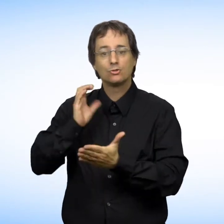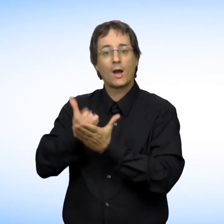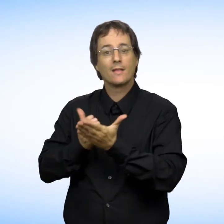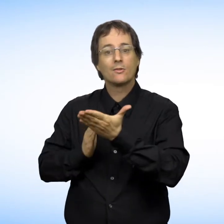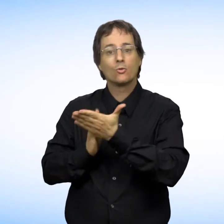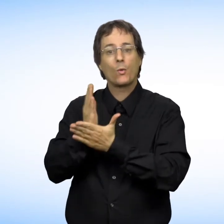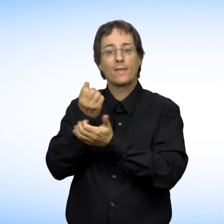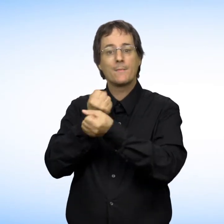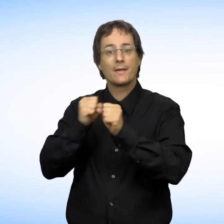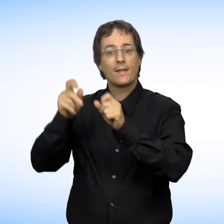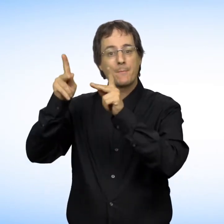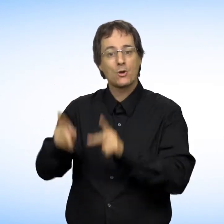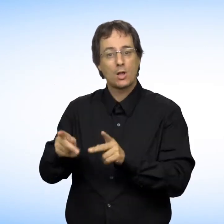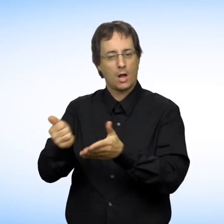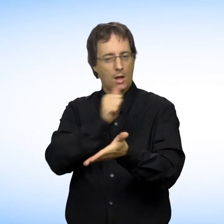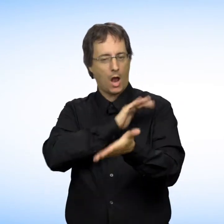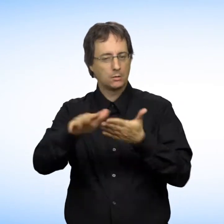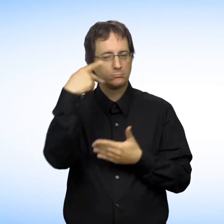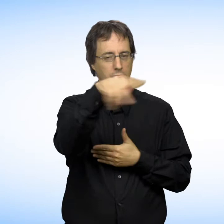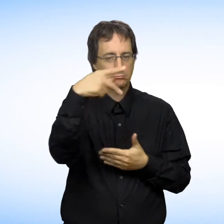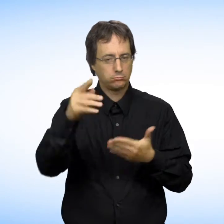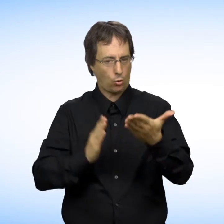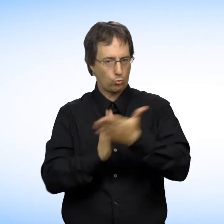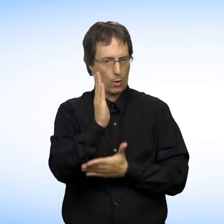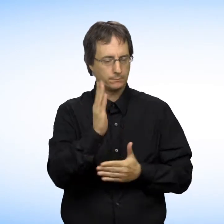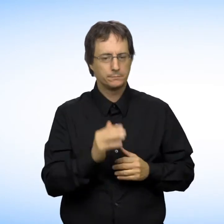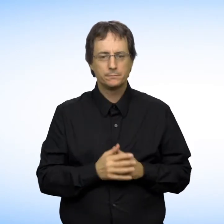Ce droit est garanti par la Charte des droits et libertés de la personne.